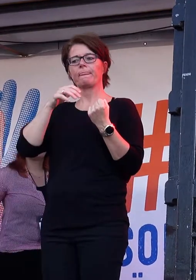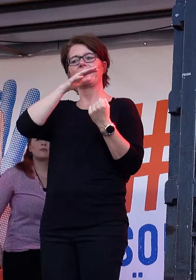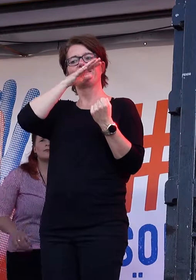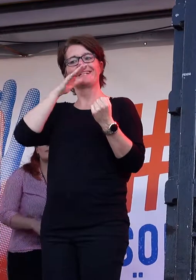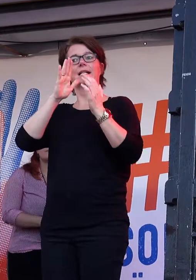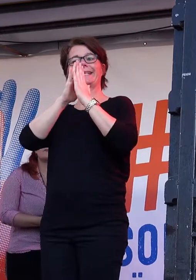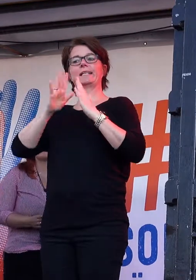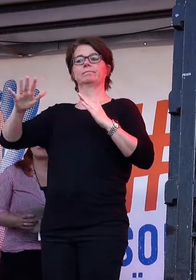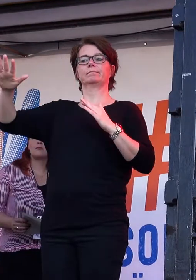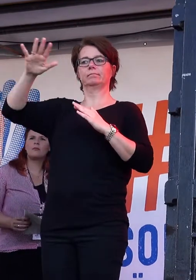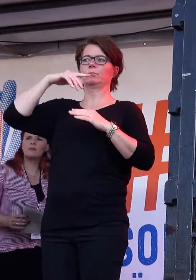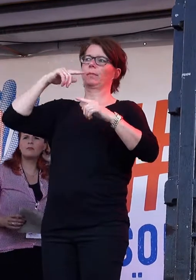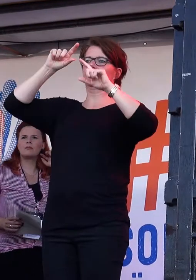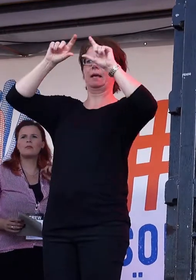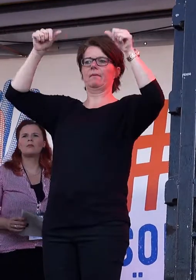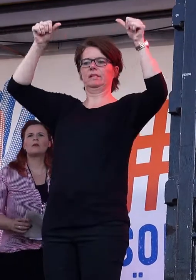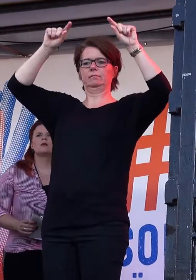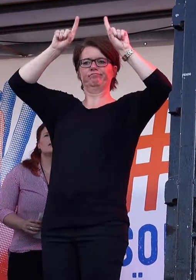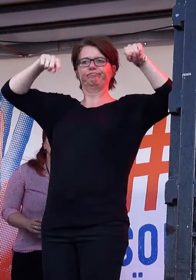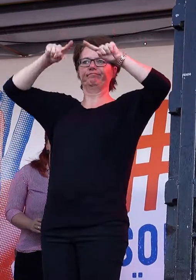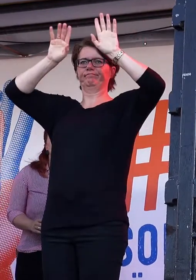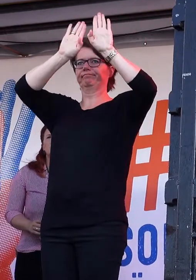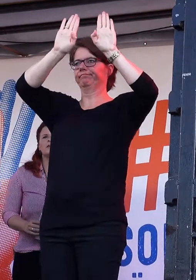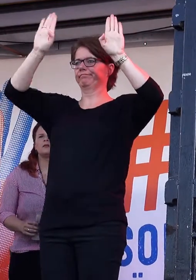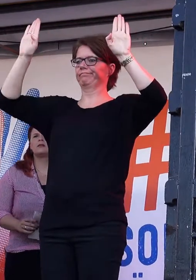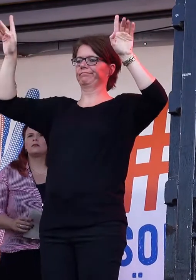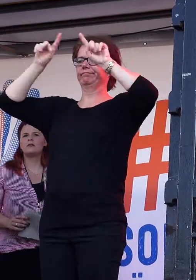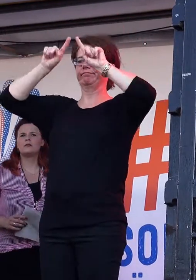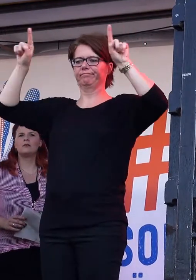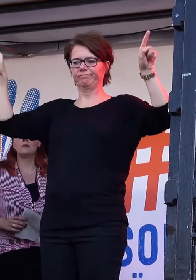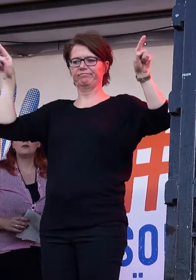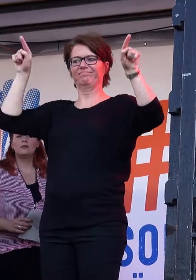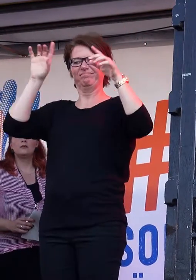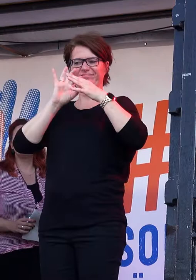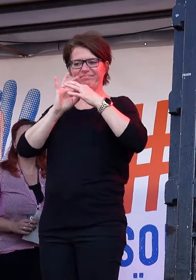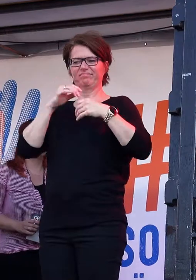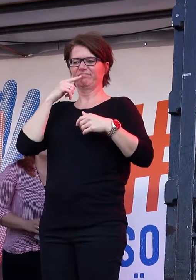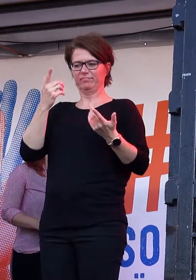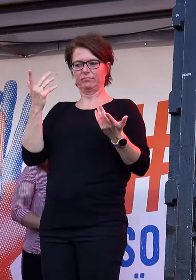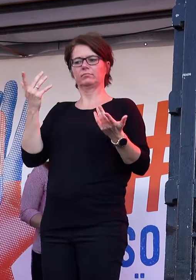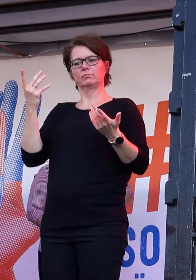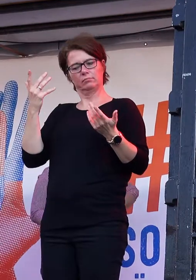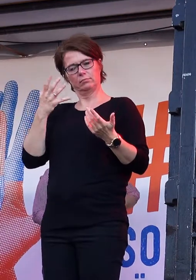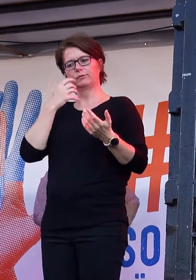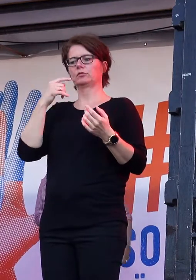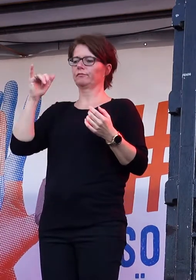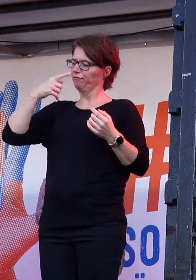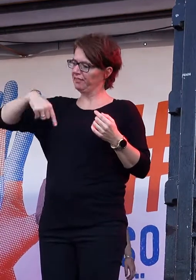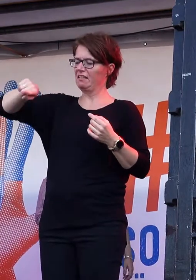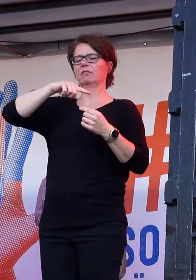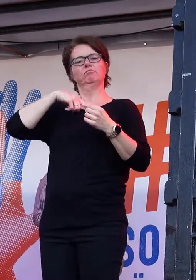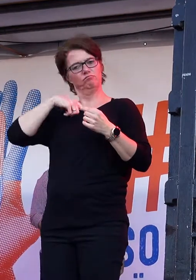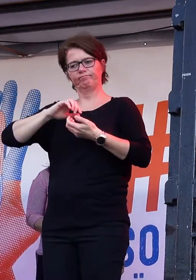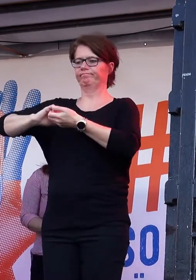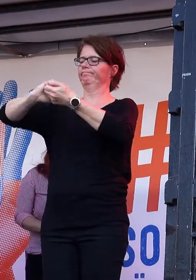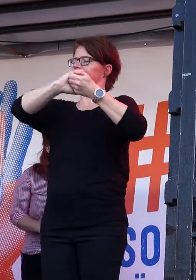Wenn heute die einen auf die Straße ziehen und den anderen entgegenbrüllen, wir sind das Volk, dann empört